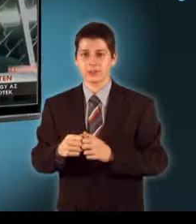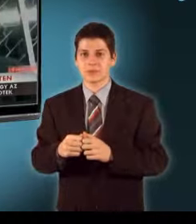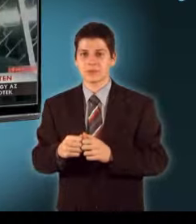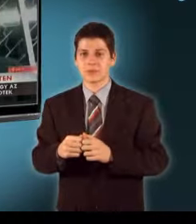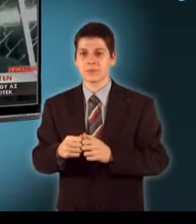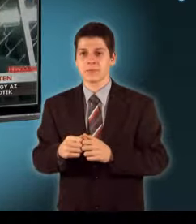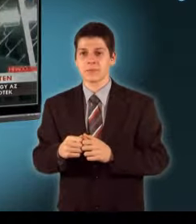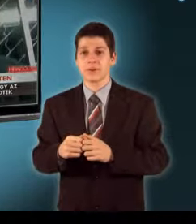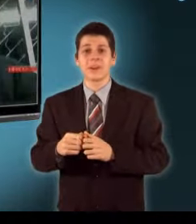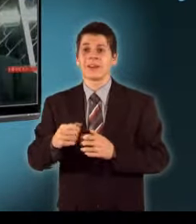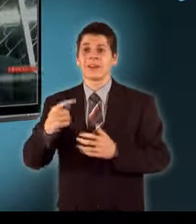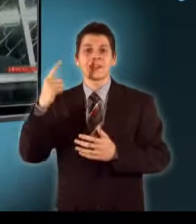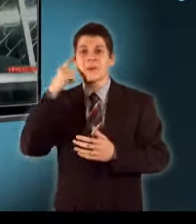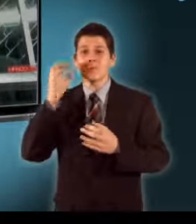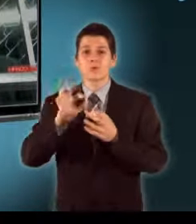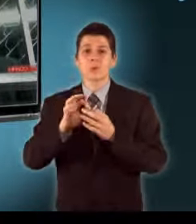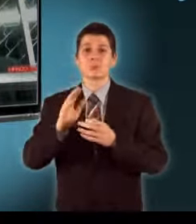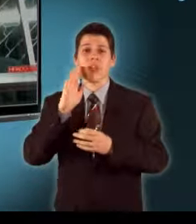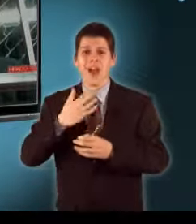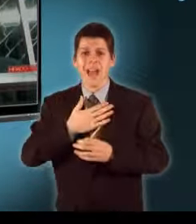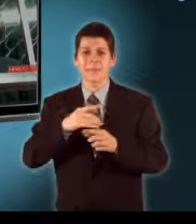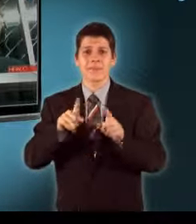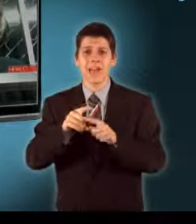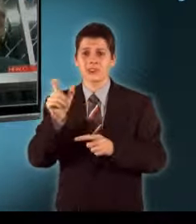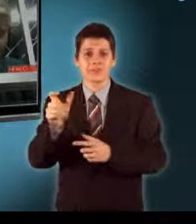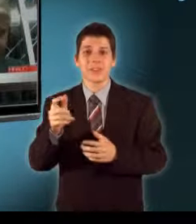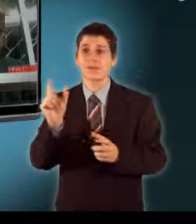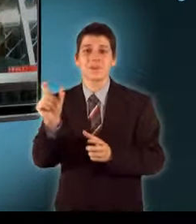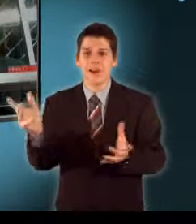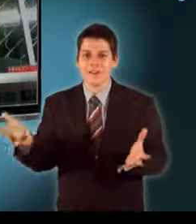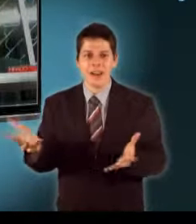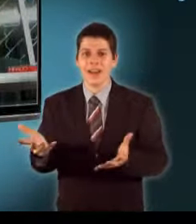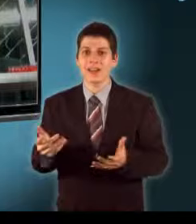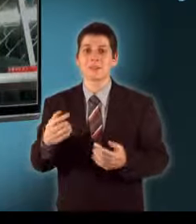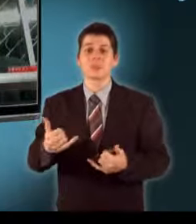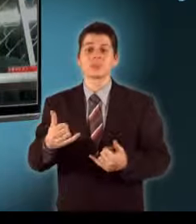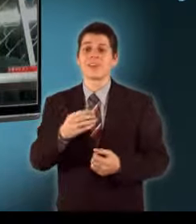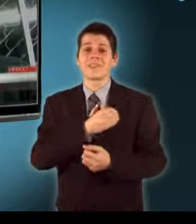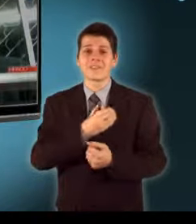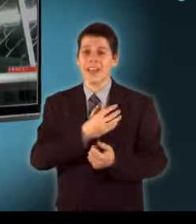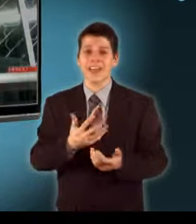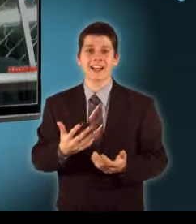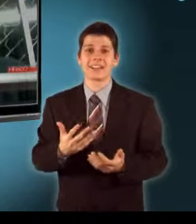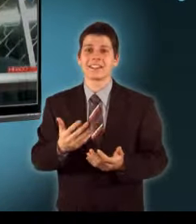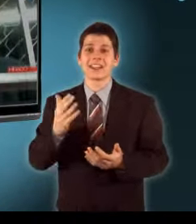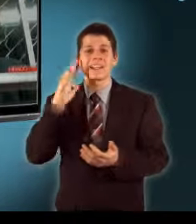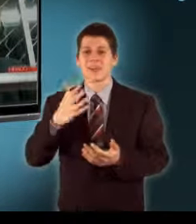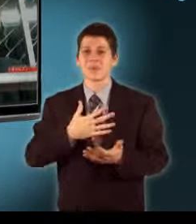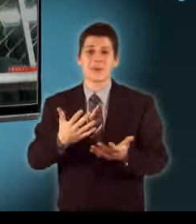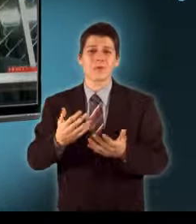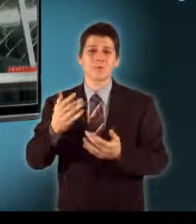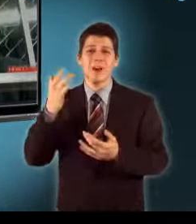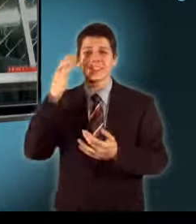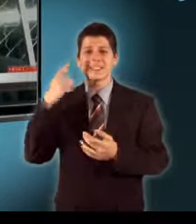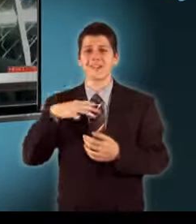Fogalmam sincs, mi van az anyámmal és a testvéremmel Nem tudom mi lesz most, rettegek Nem tudom, nem tudom Azt